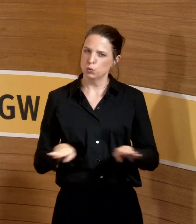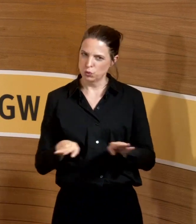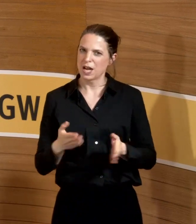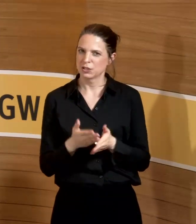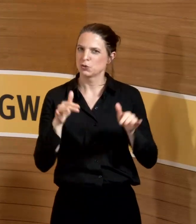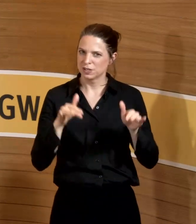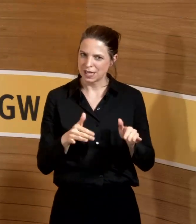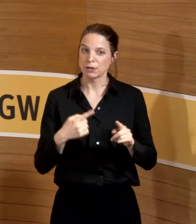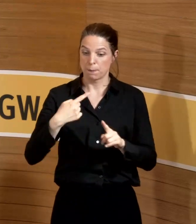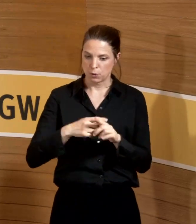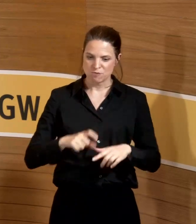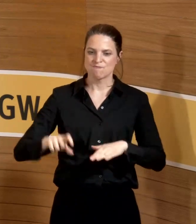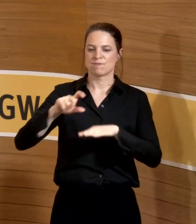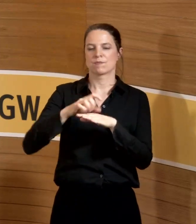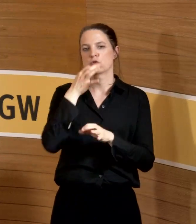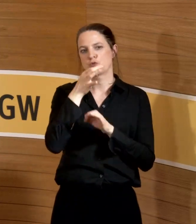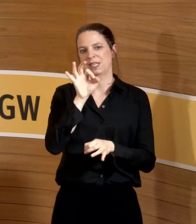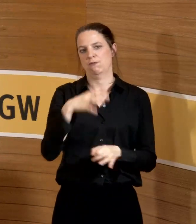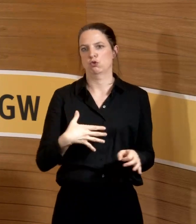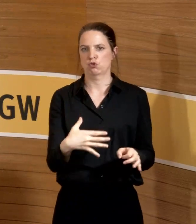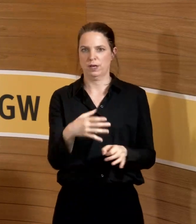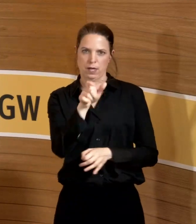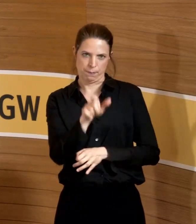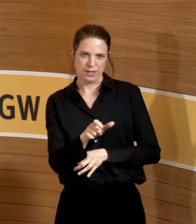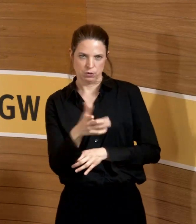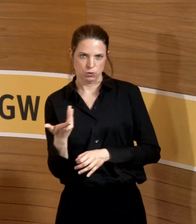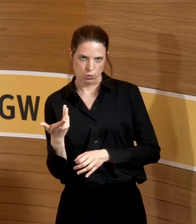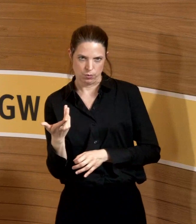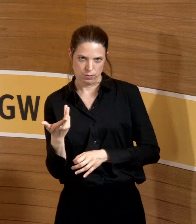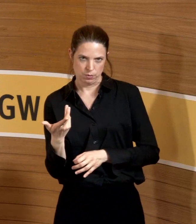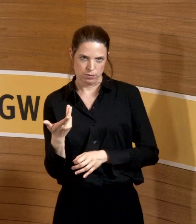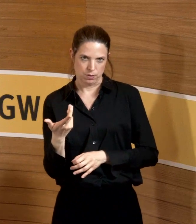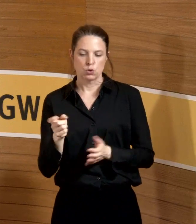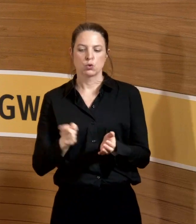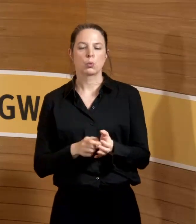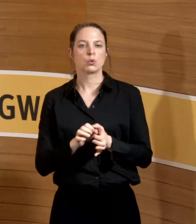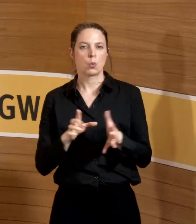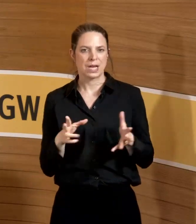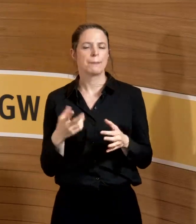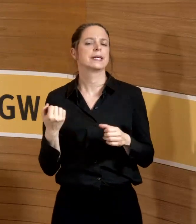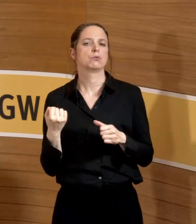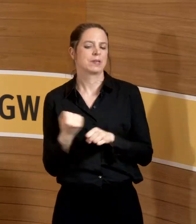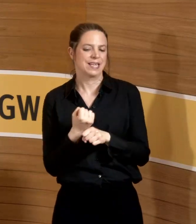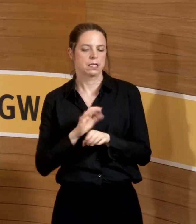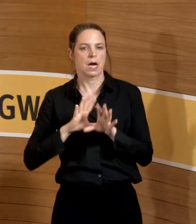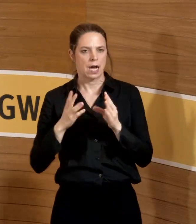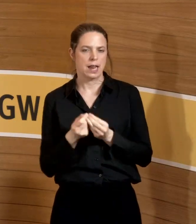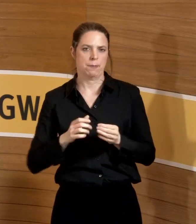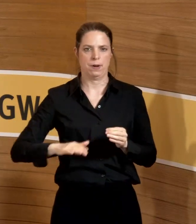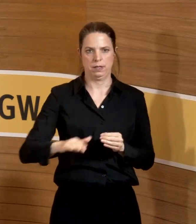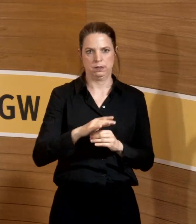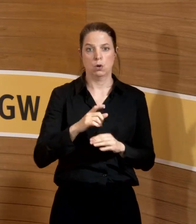für diese Frau durchführen. Weil die anlassunabhängige ist ja sozusagen tätigkeitsbezogen und eine Schwangere hat ja möglicherweise im Gang